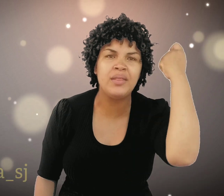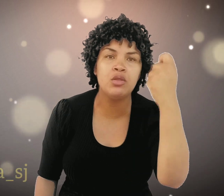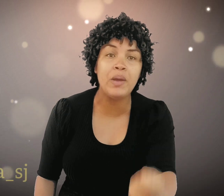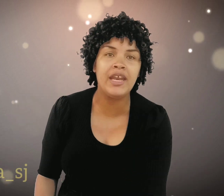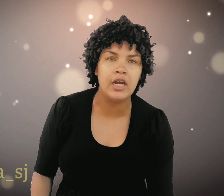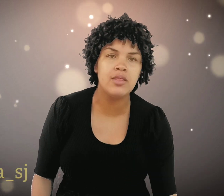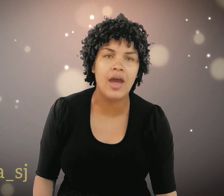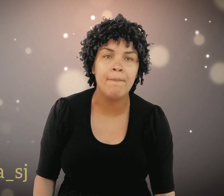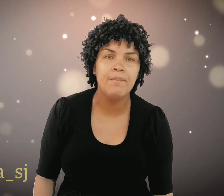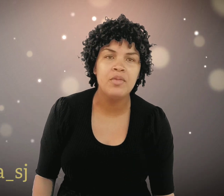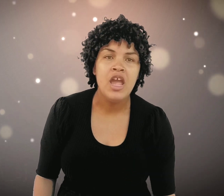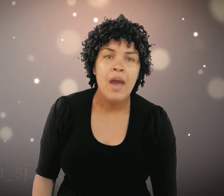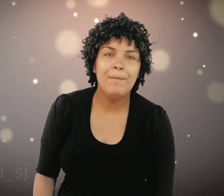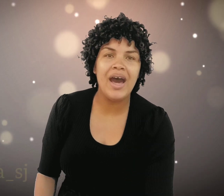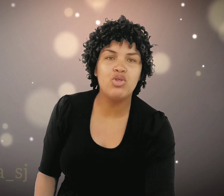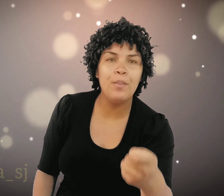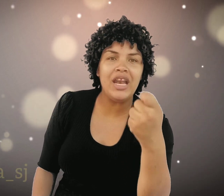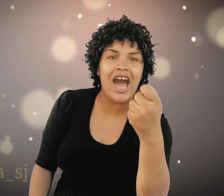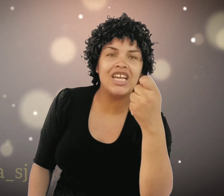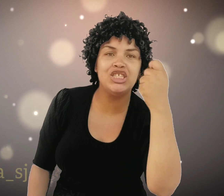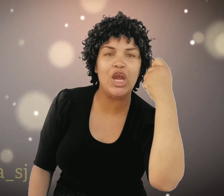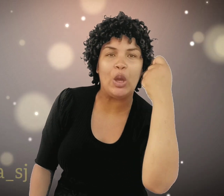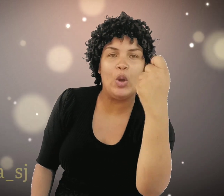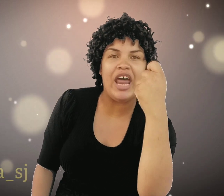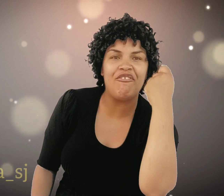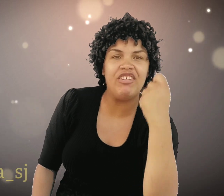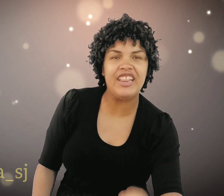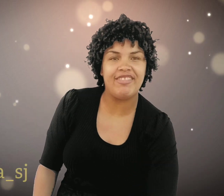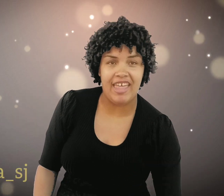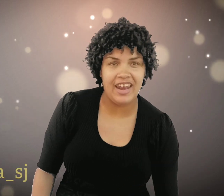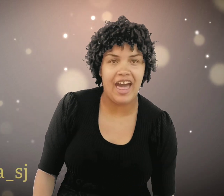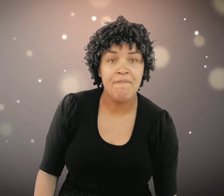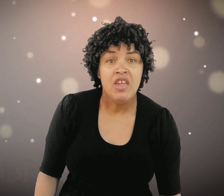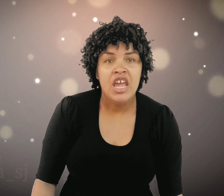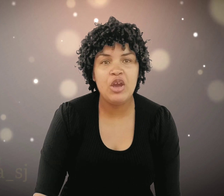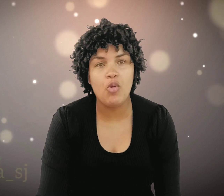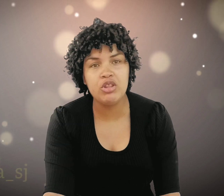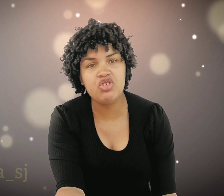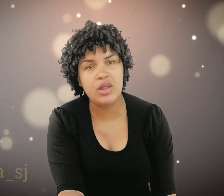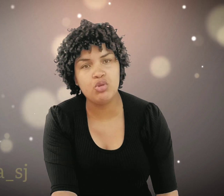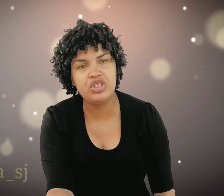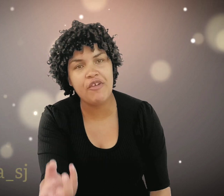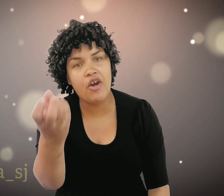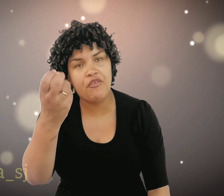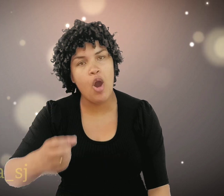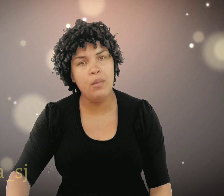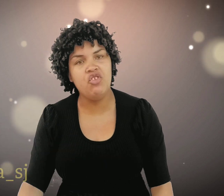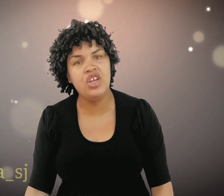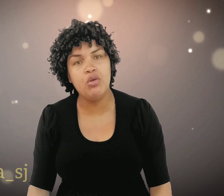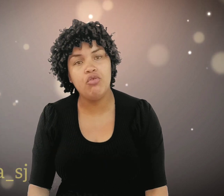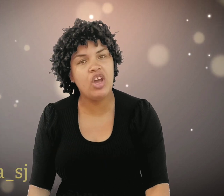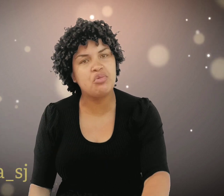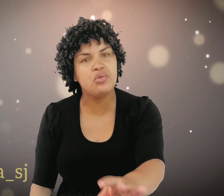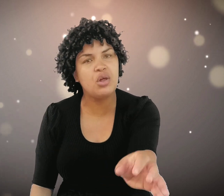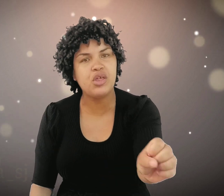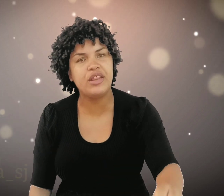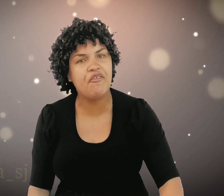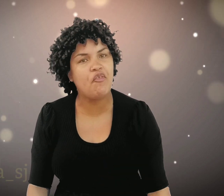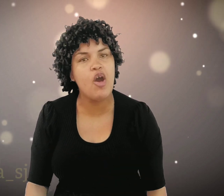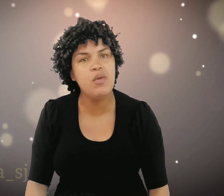esperanças. Mas o milagre chegou na vida dela. E quando Jesus devolveu o menino. Jesus não só devolveu o